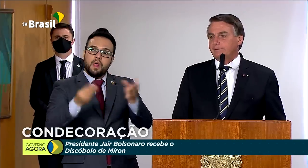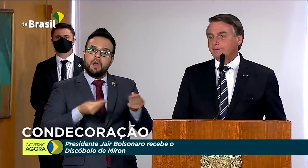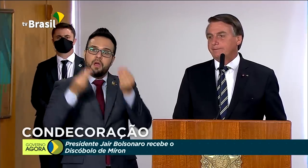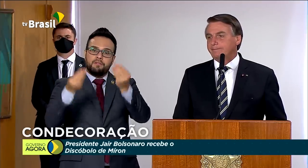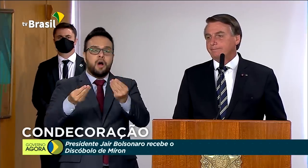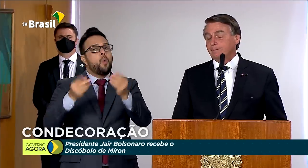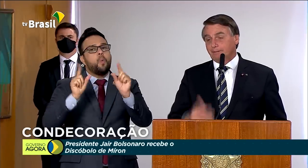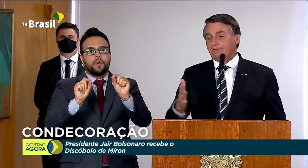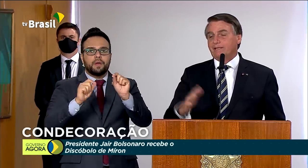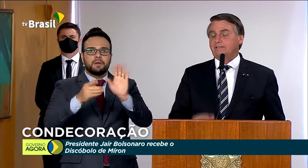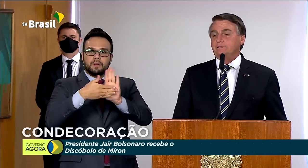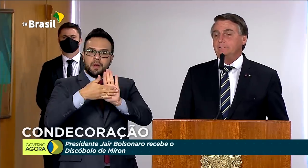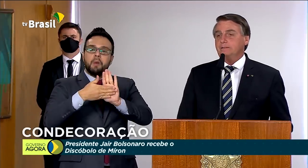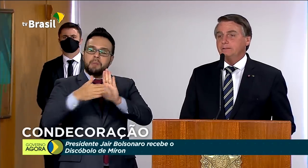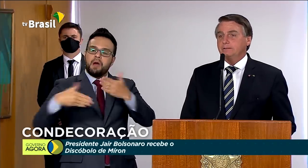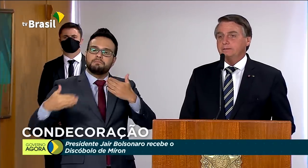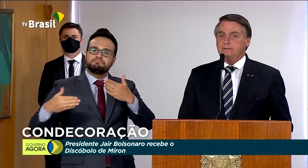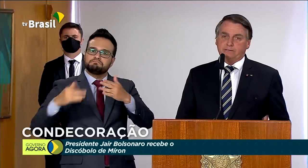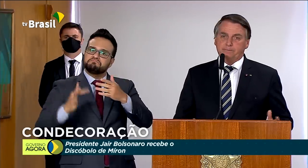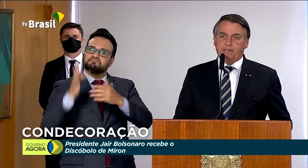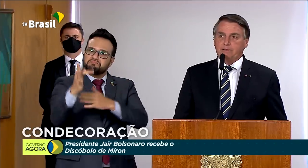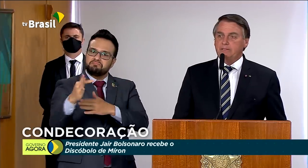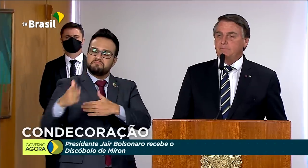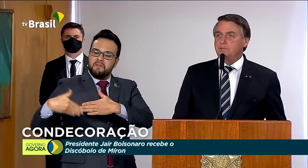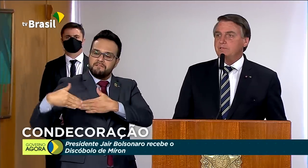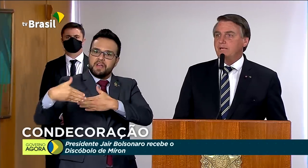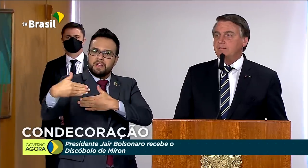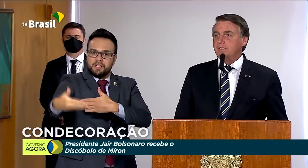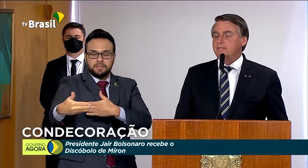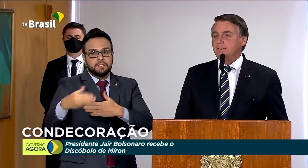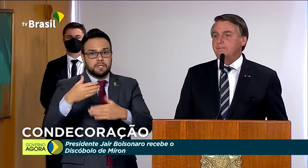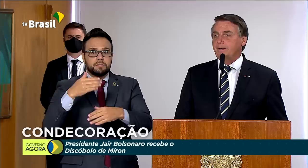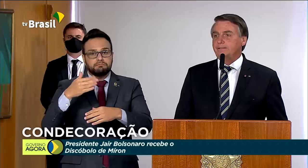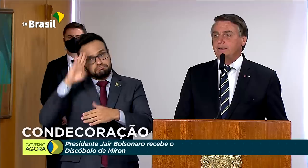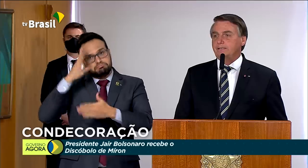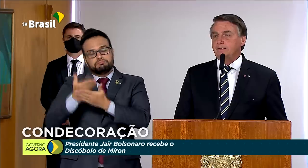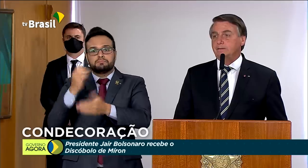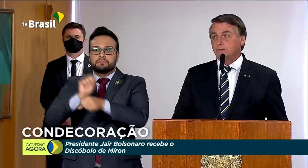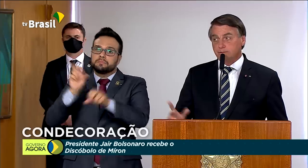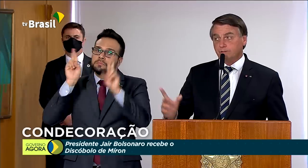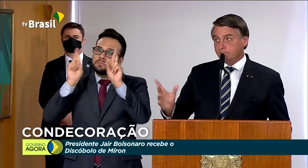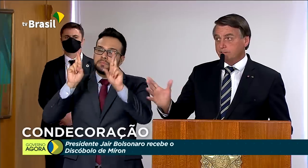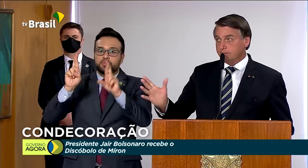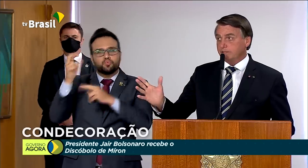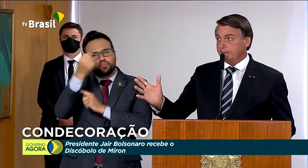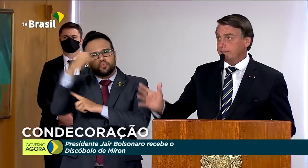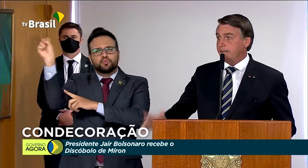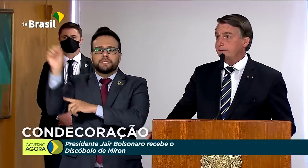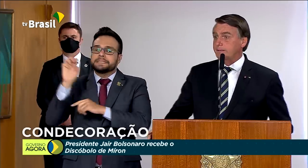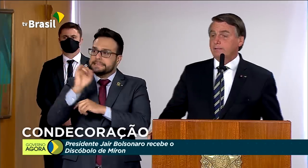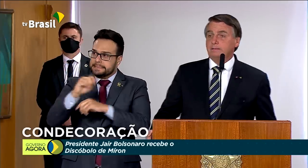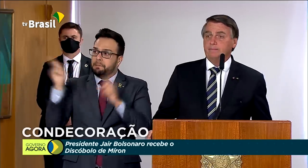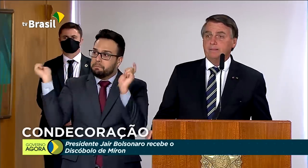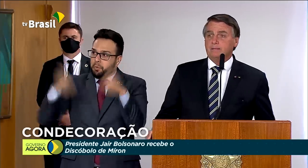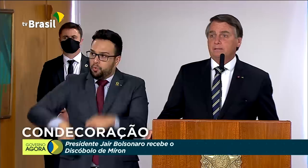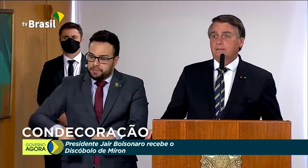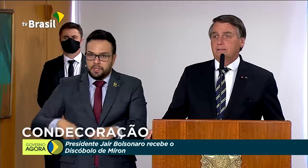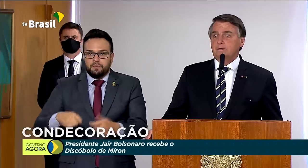para sempre, para frente. E espero que tenhamos sucesso nessa empreitada aí. Então, o for possível, deixar bem claro,